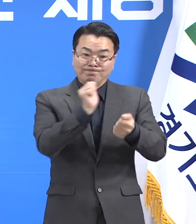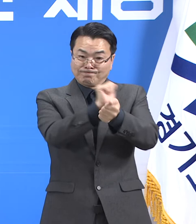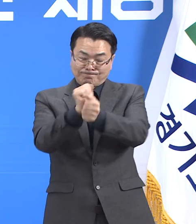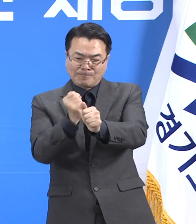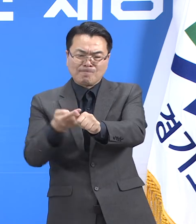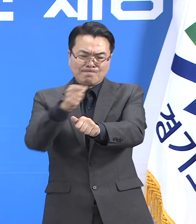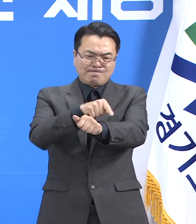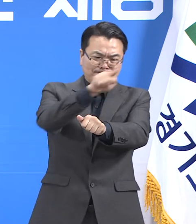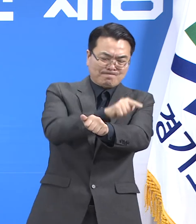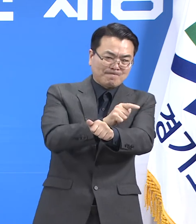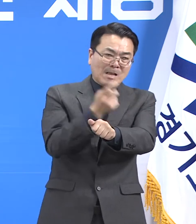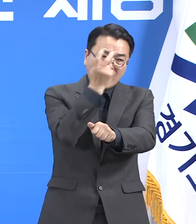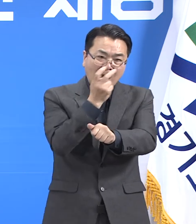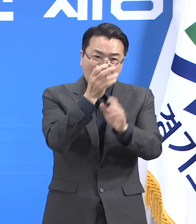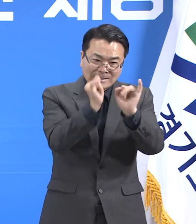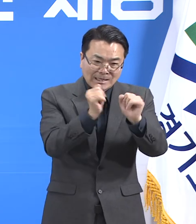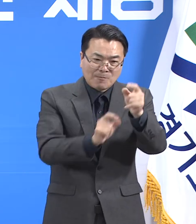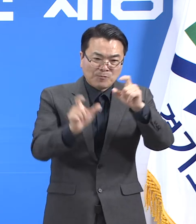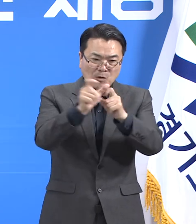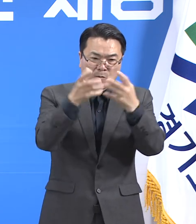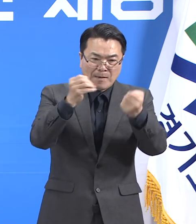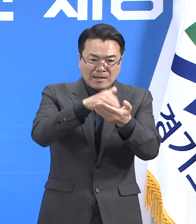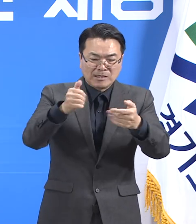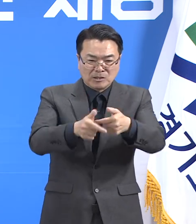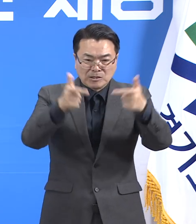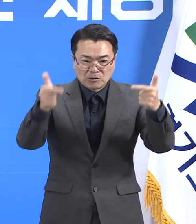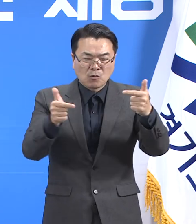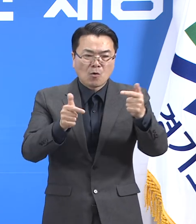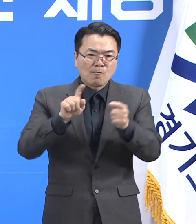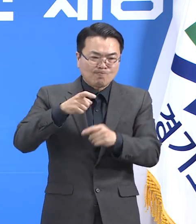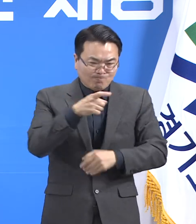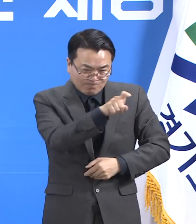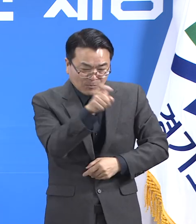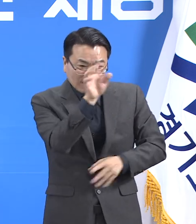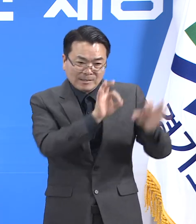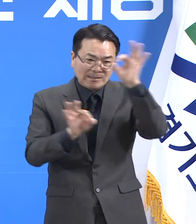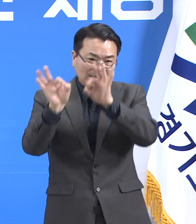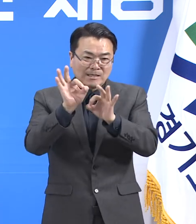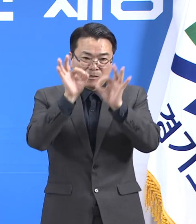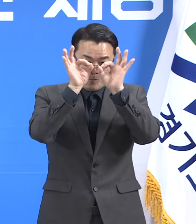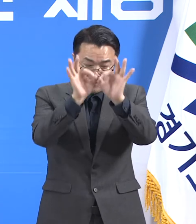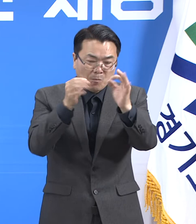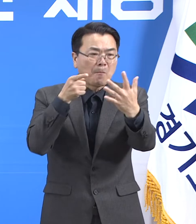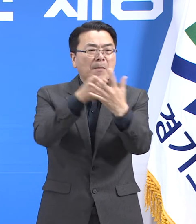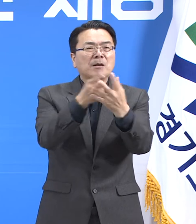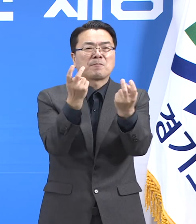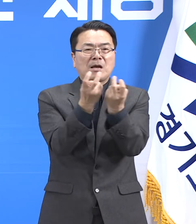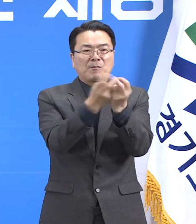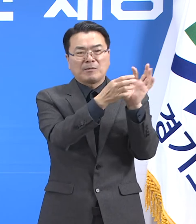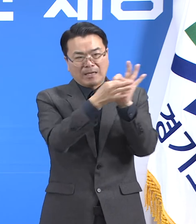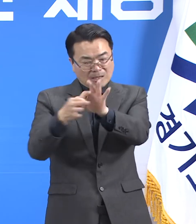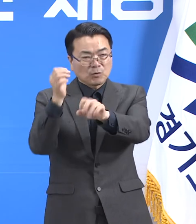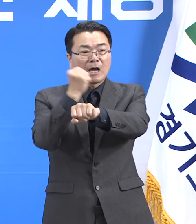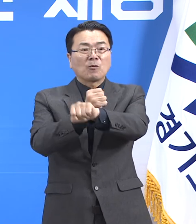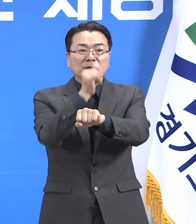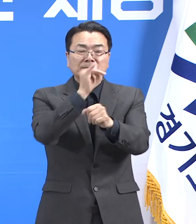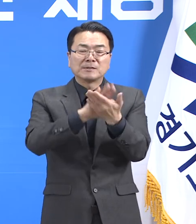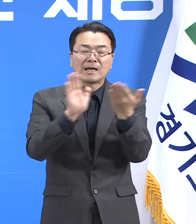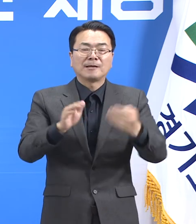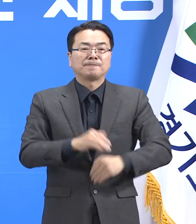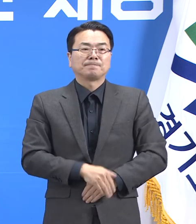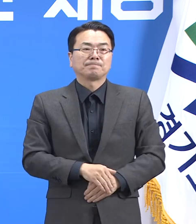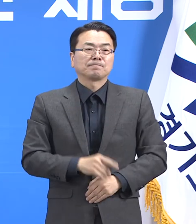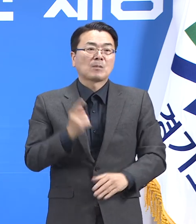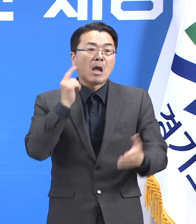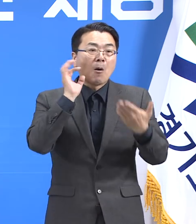충원하는 등 역학조사 시스템을 보다 효율적으로 개편하려고 준비 중에 있습니다. 확진자 증가에 따른